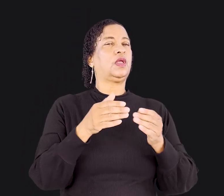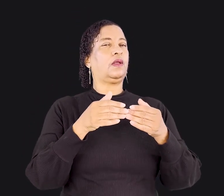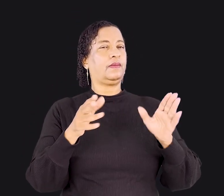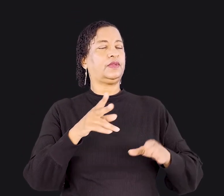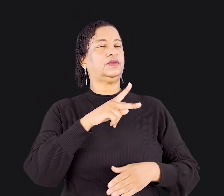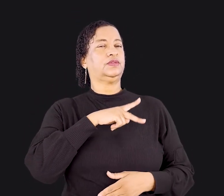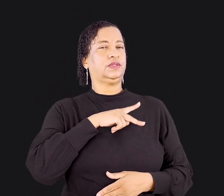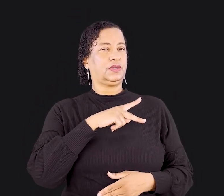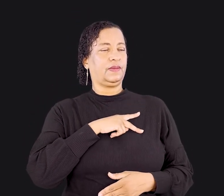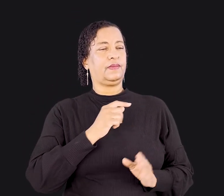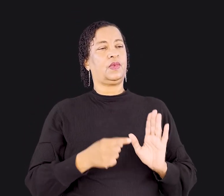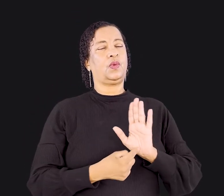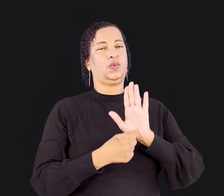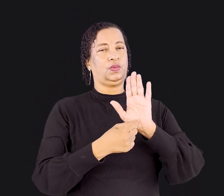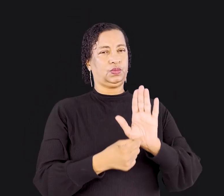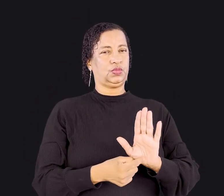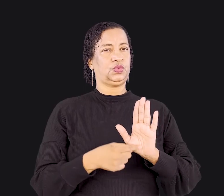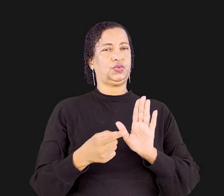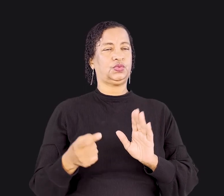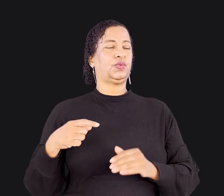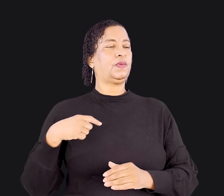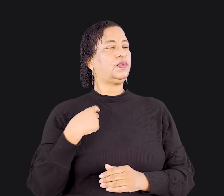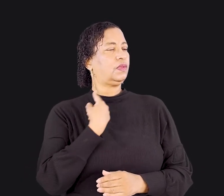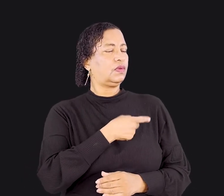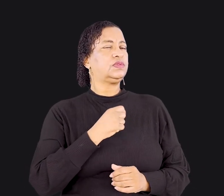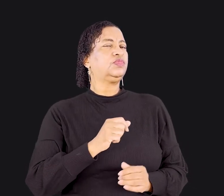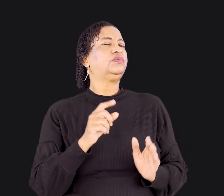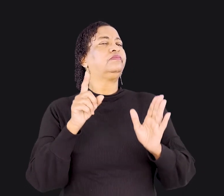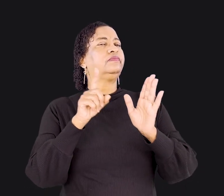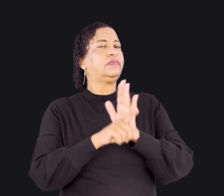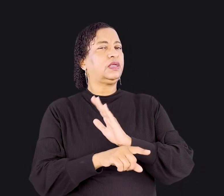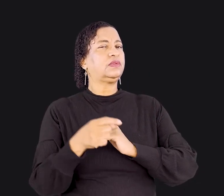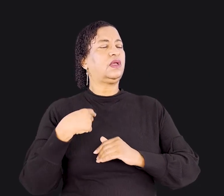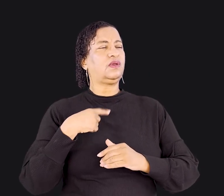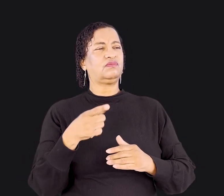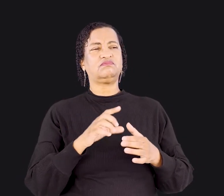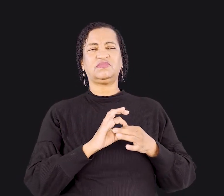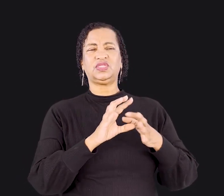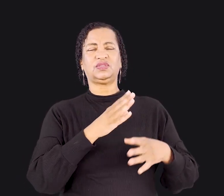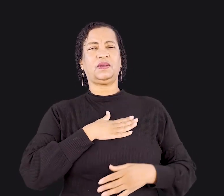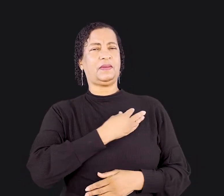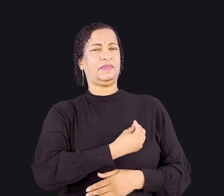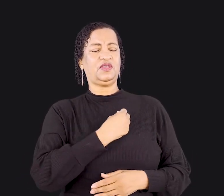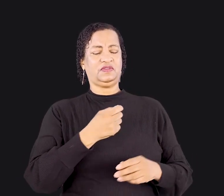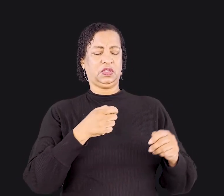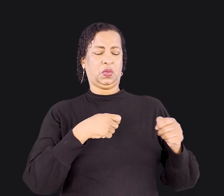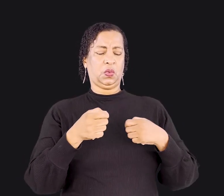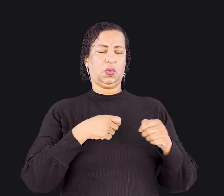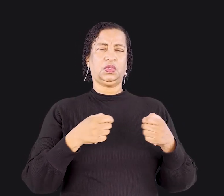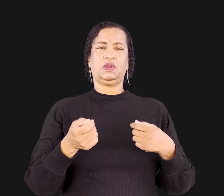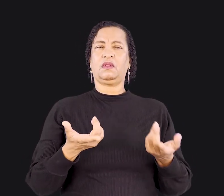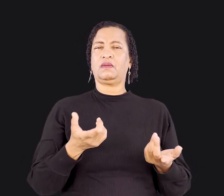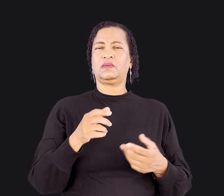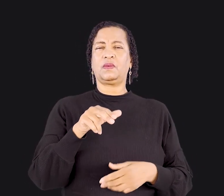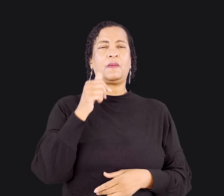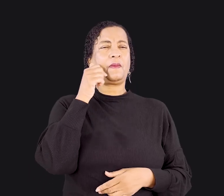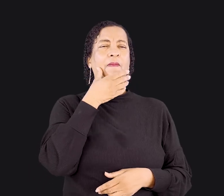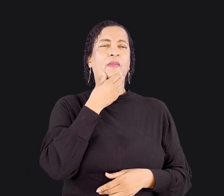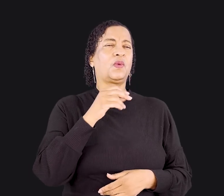passou para situações como esta, podemos até questionar. Será que vou deixar que minha vida seja controlada por um irmão mais fraco? Será